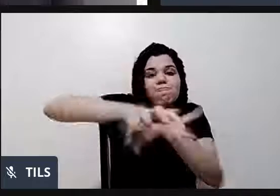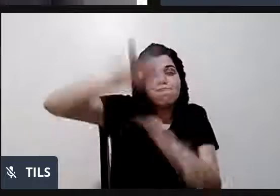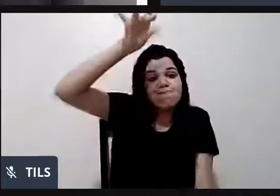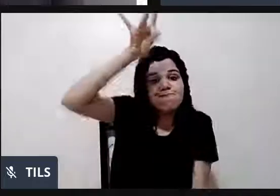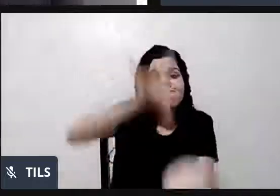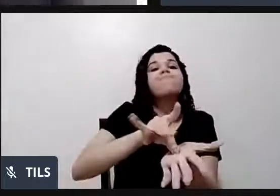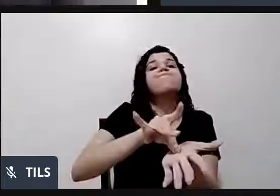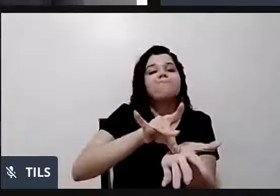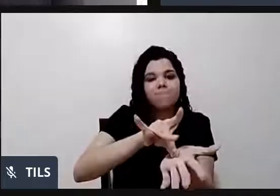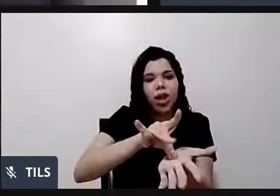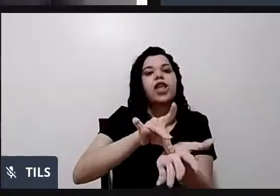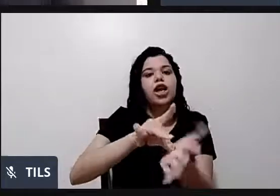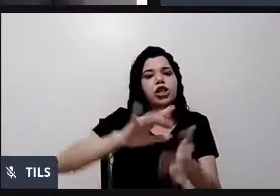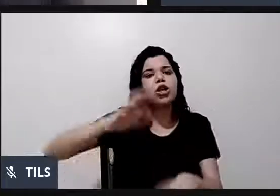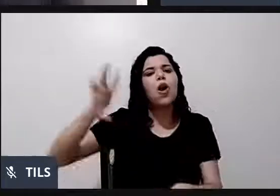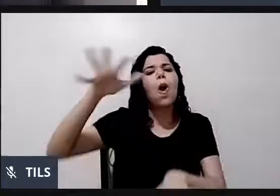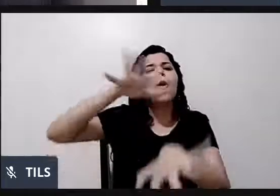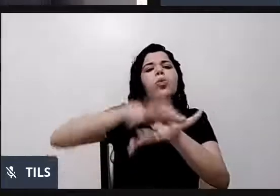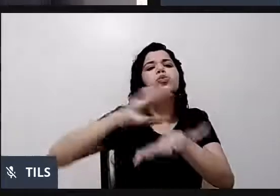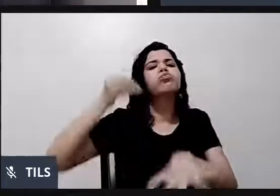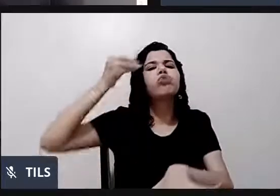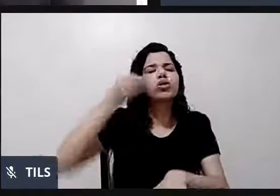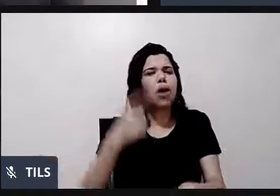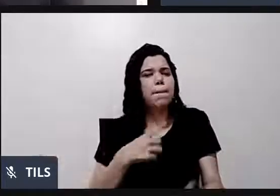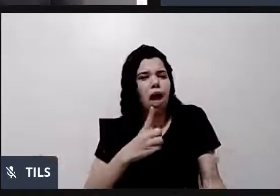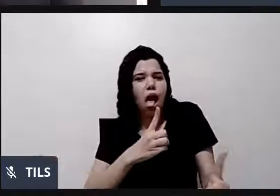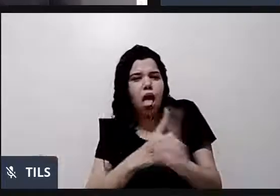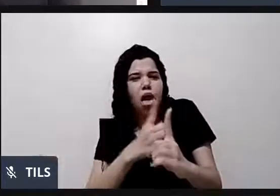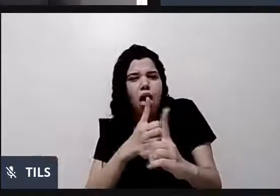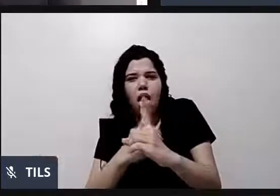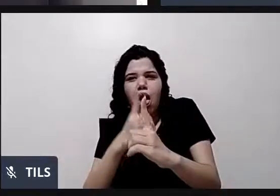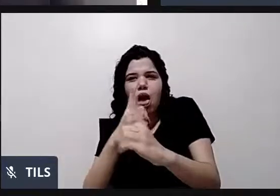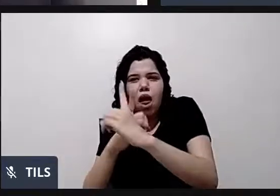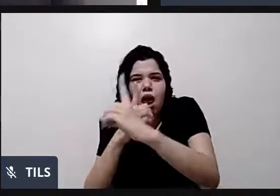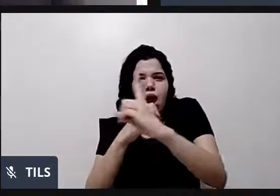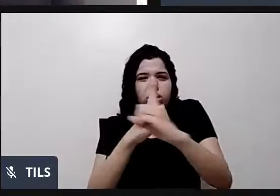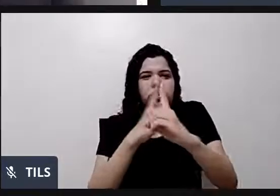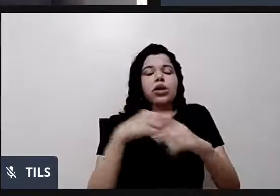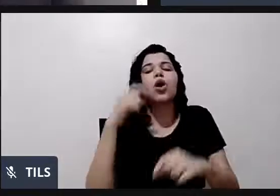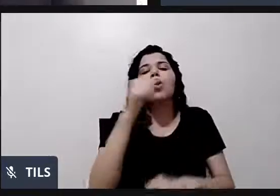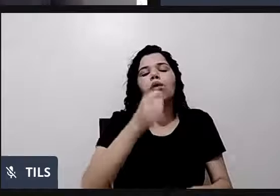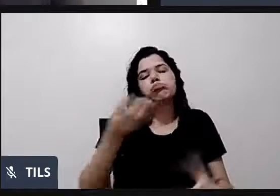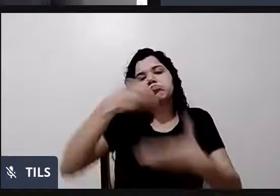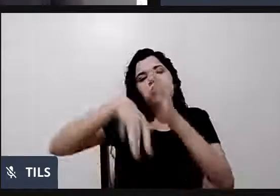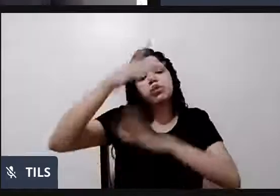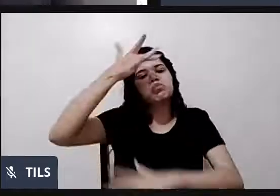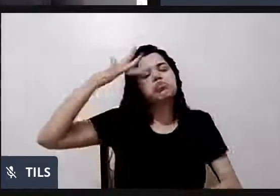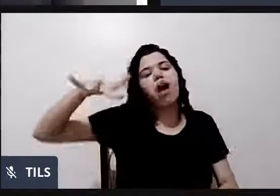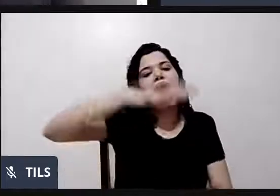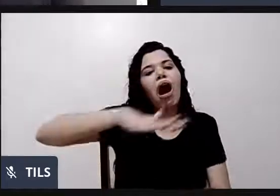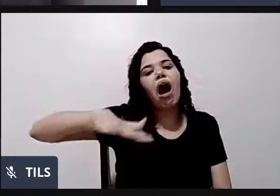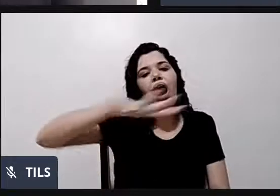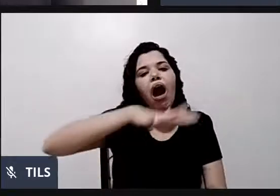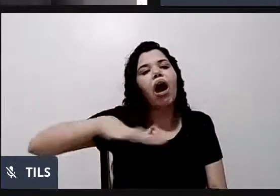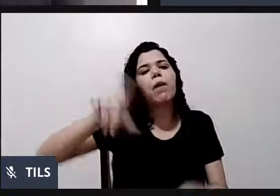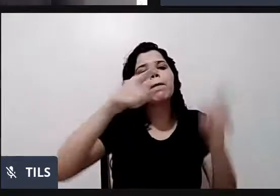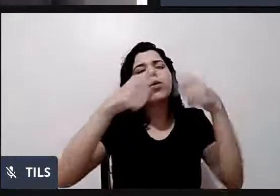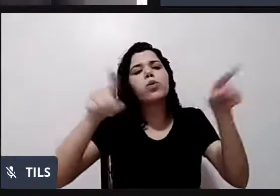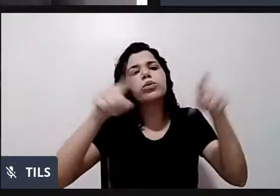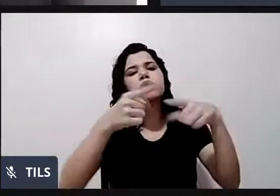oportunidades de encontro. Então, as pessoas dentro da música conseguem, muitas vezes, superar coisas. Superar